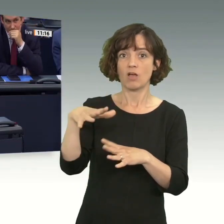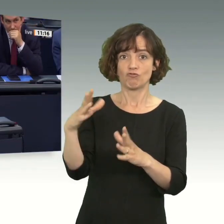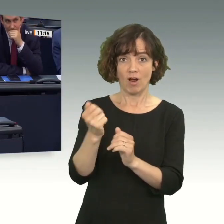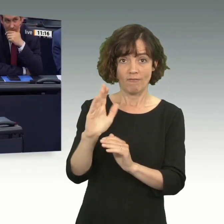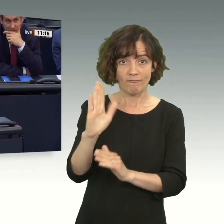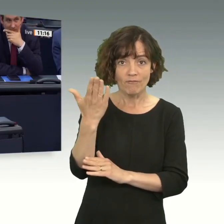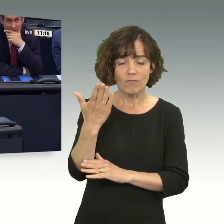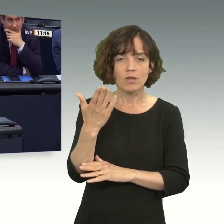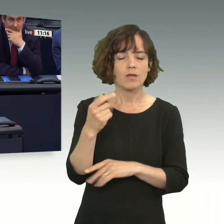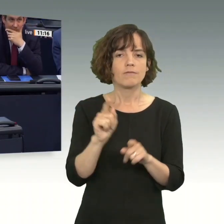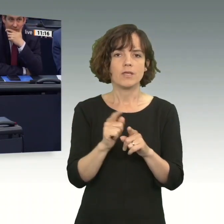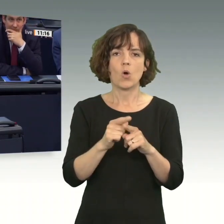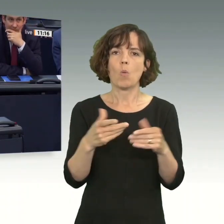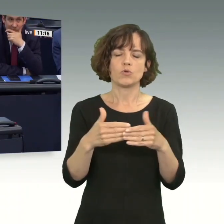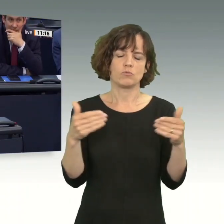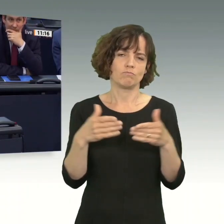ad absurdum.